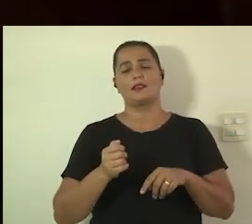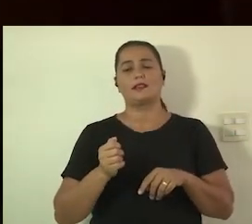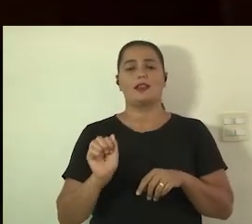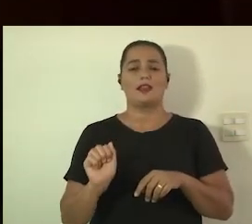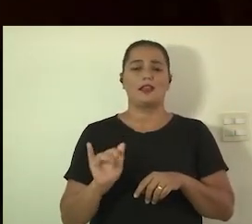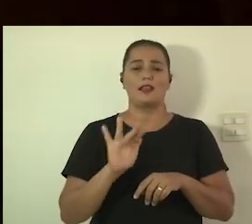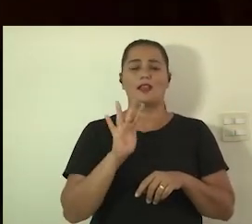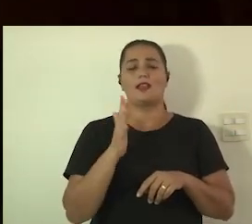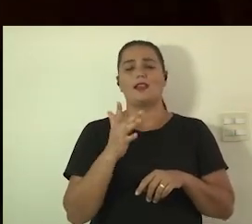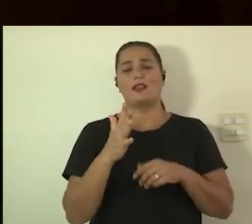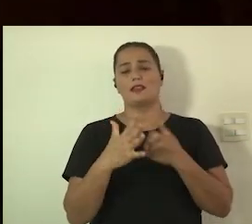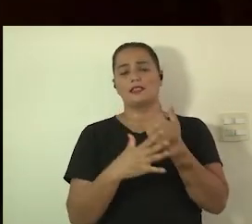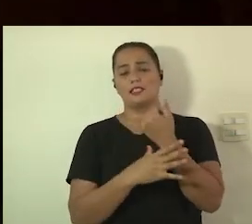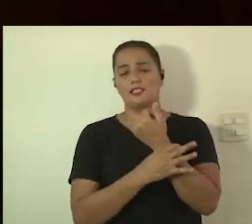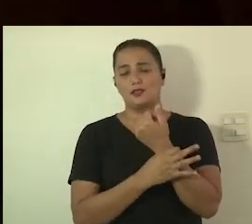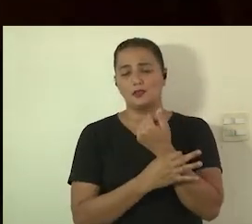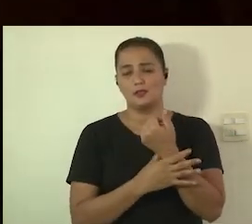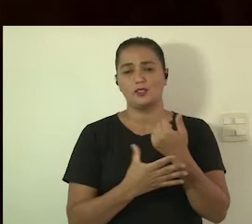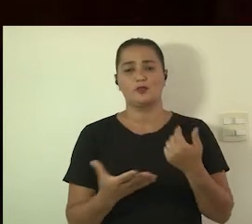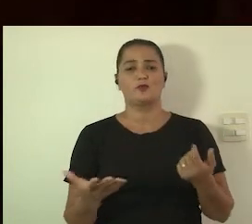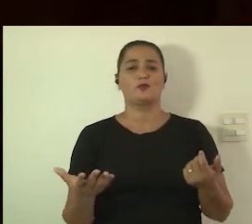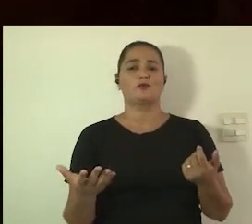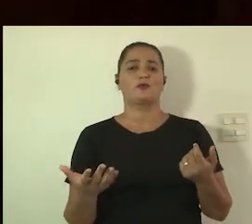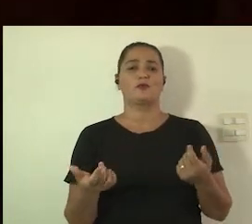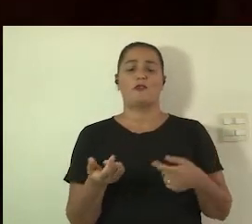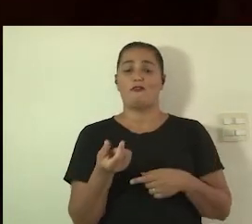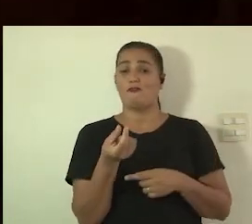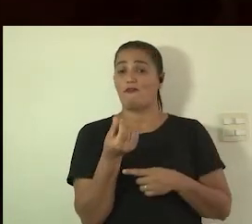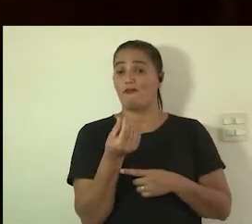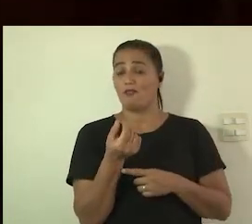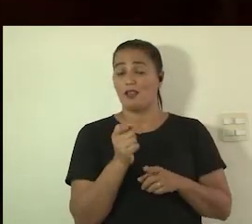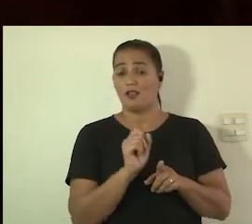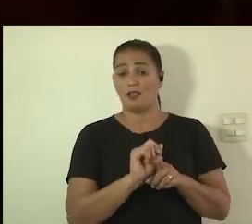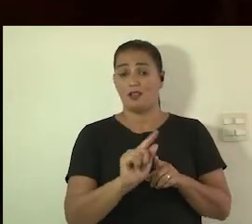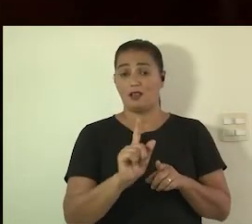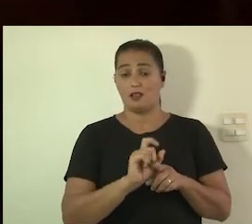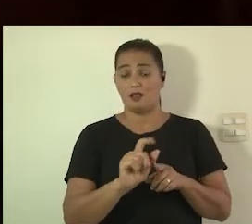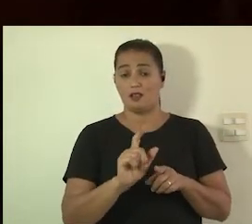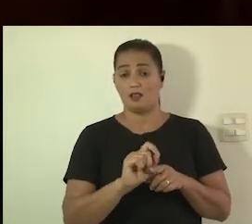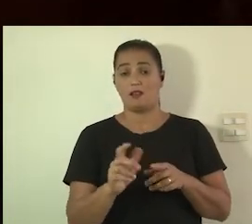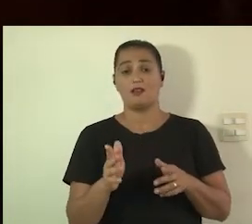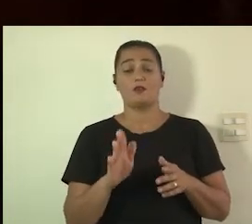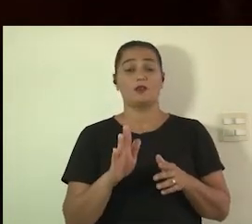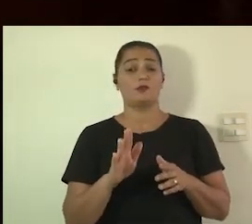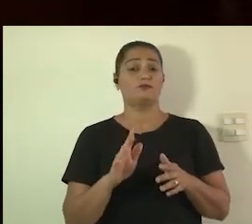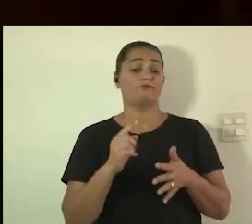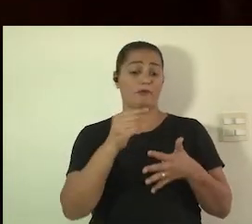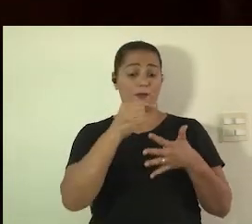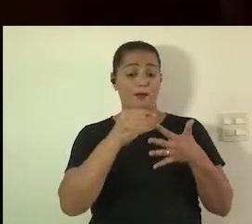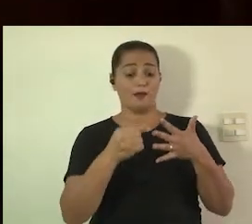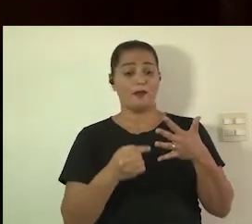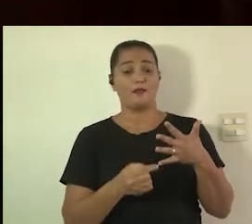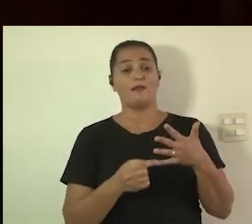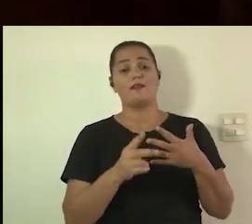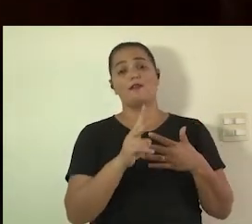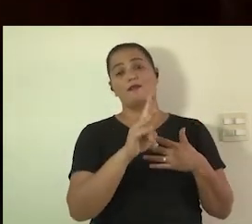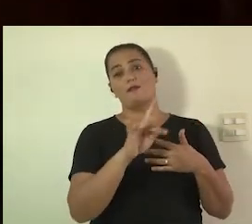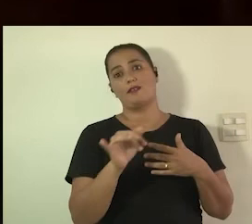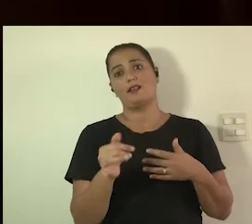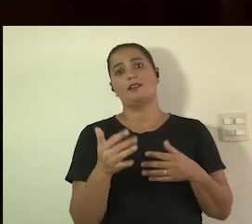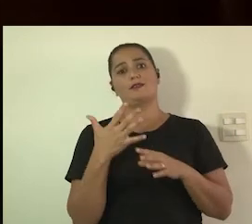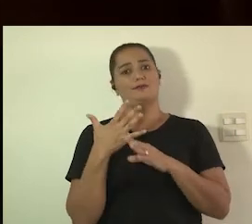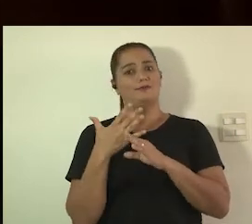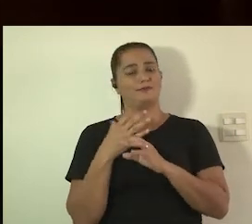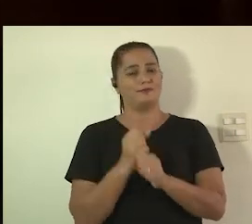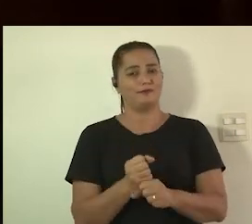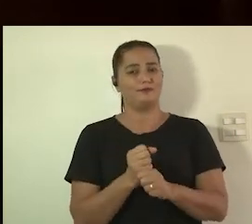botando equipamento em risco então tem que ter ali um valor de aluguel de equipamento então tudo isso quer dizer você vai pra ponta do lápis